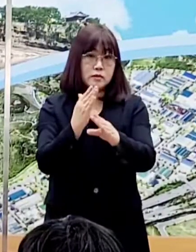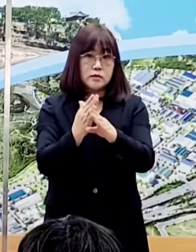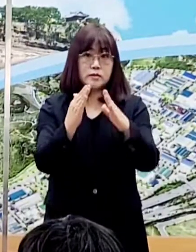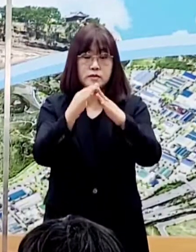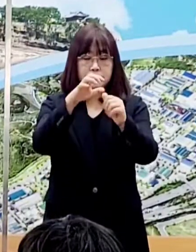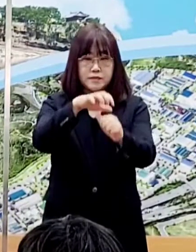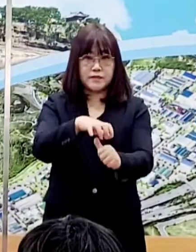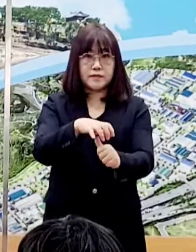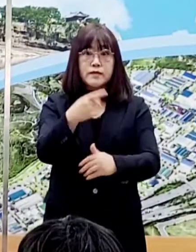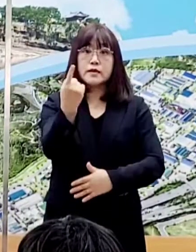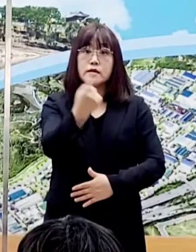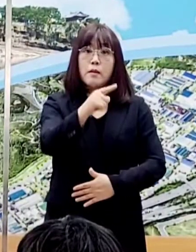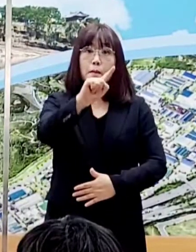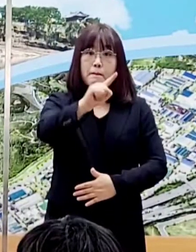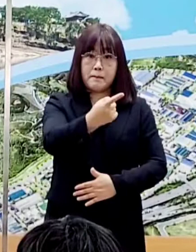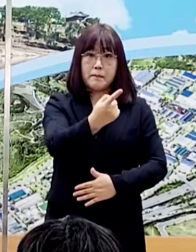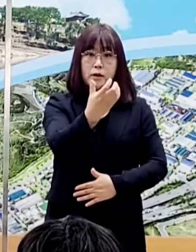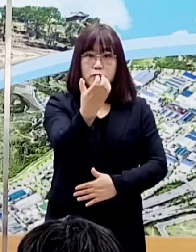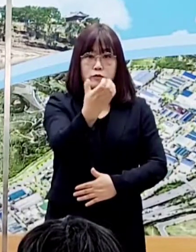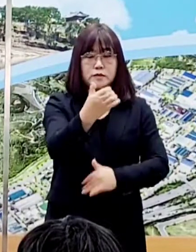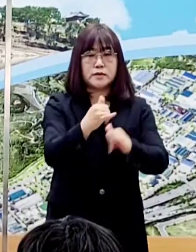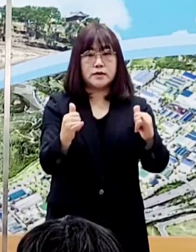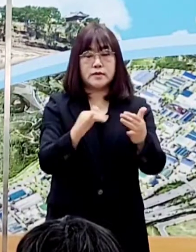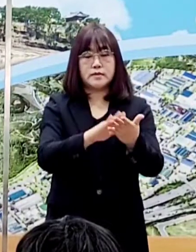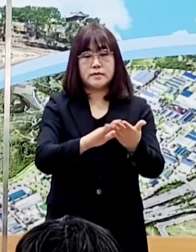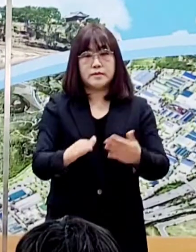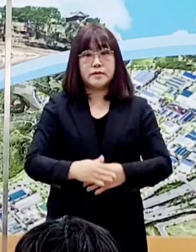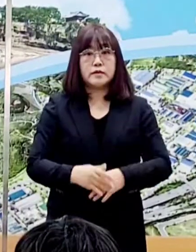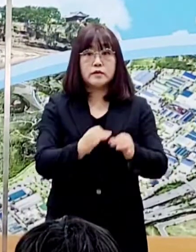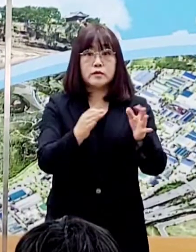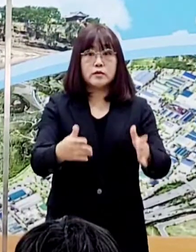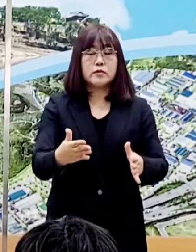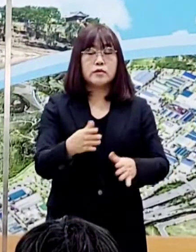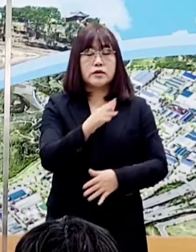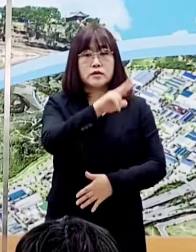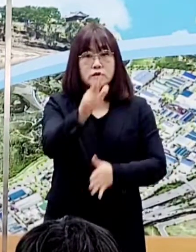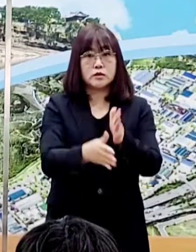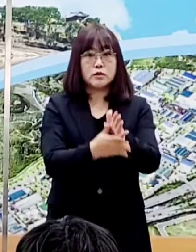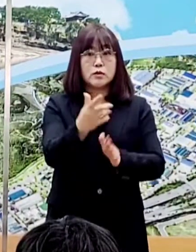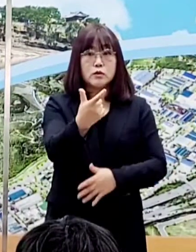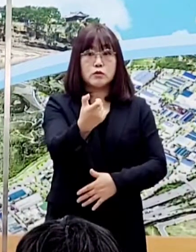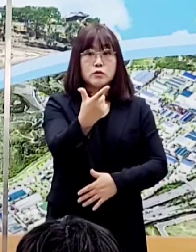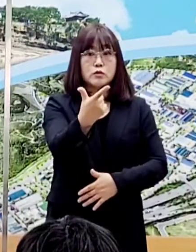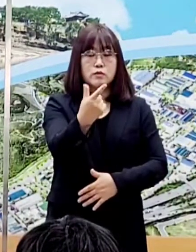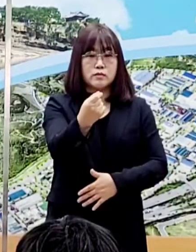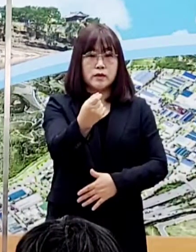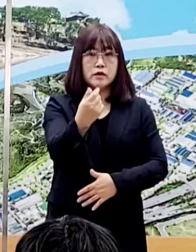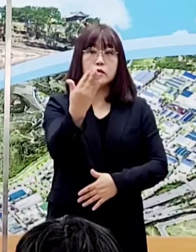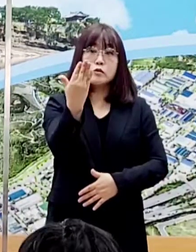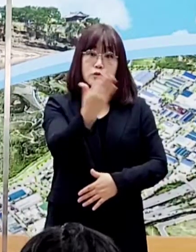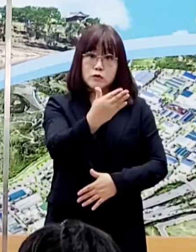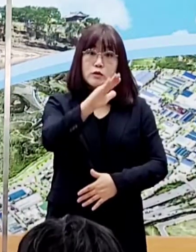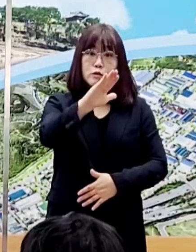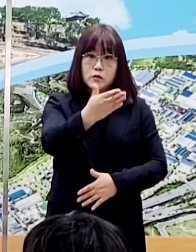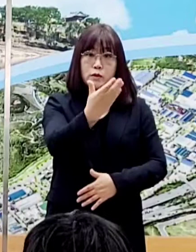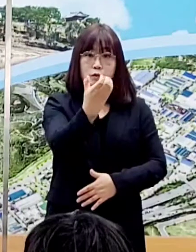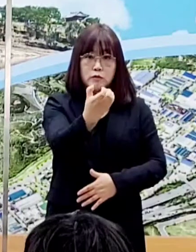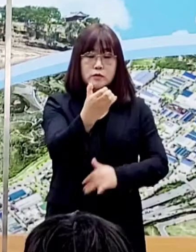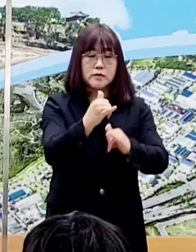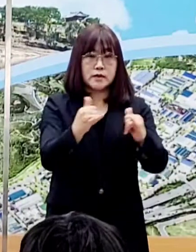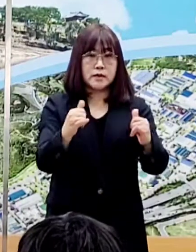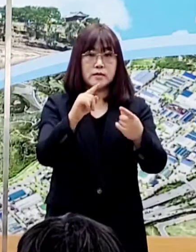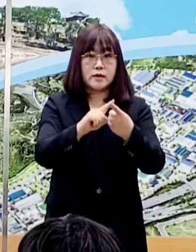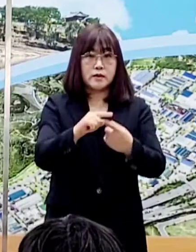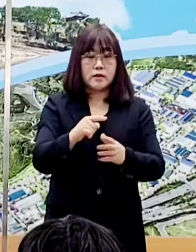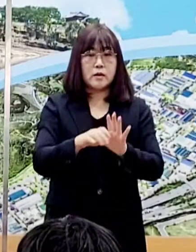자가격리자는 1190명입니다. 그동안 우리시는 66만 9,990명에